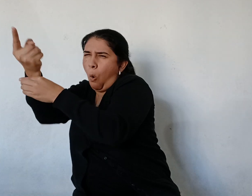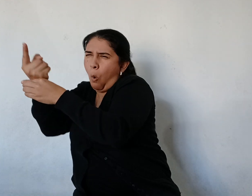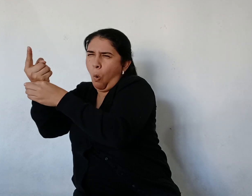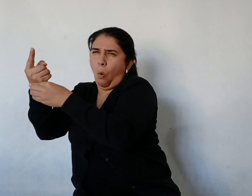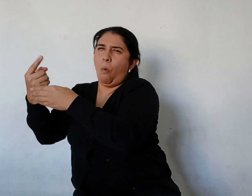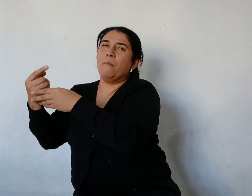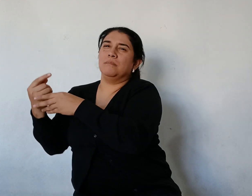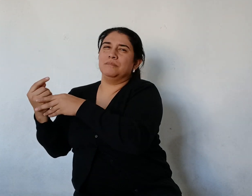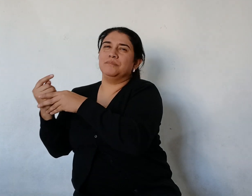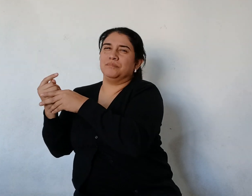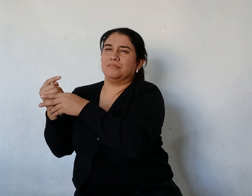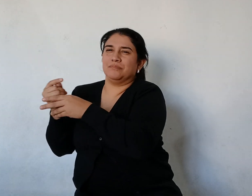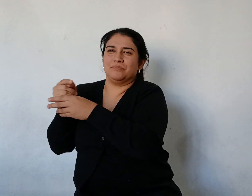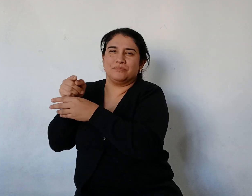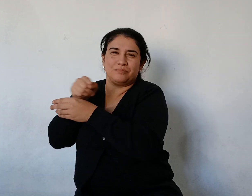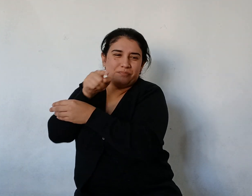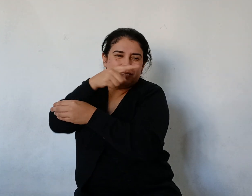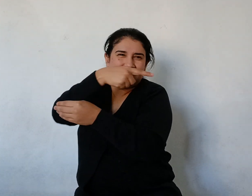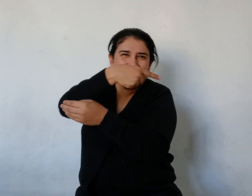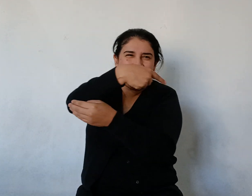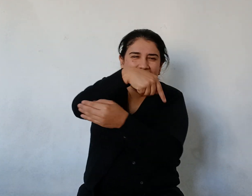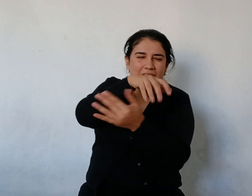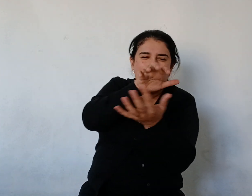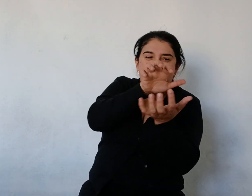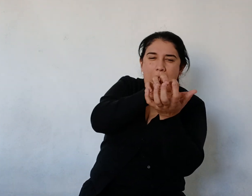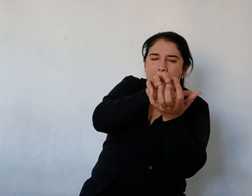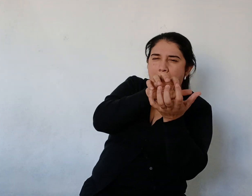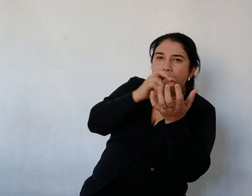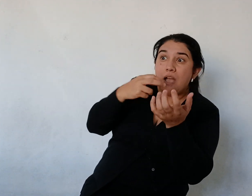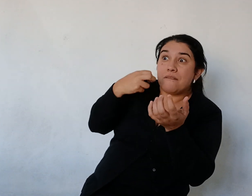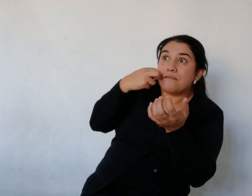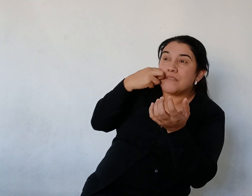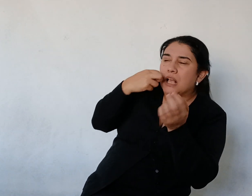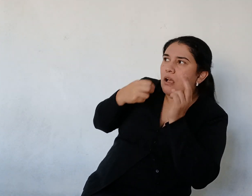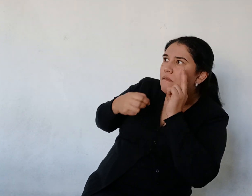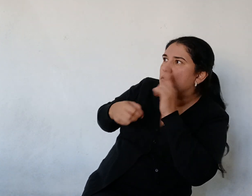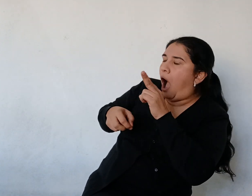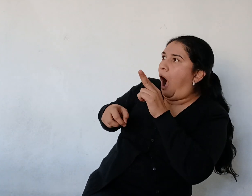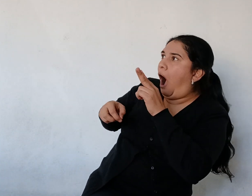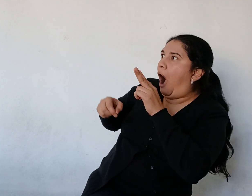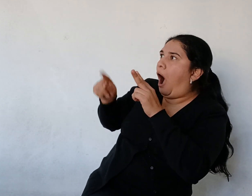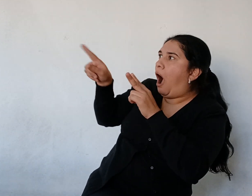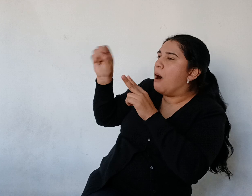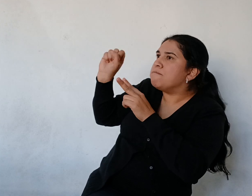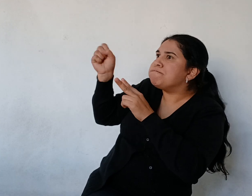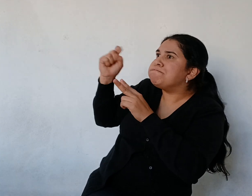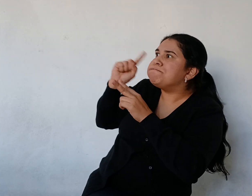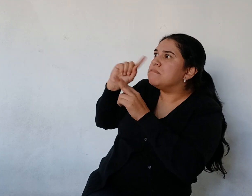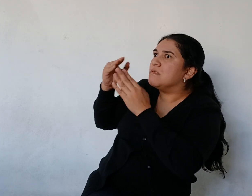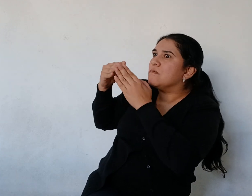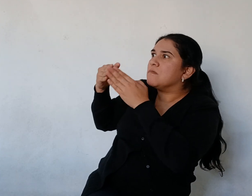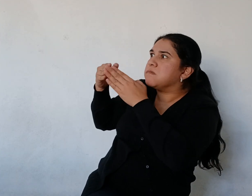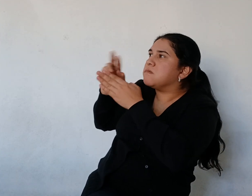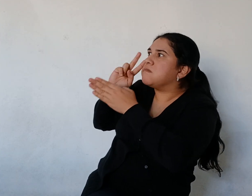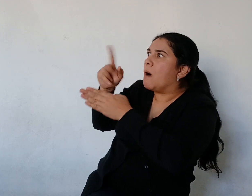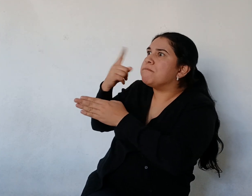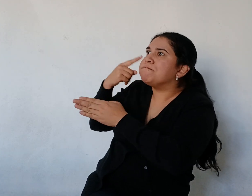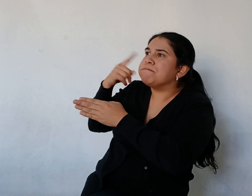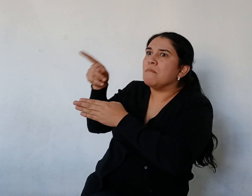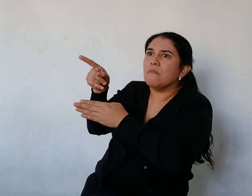vez Hasta el mar Se acordó de repente Y apenas tuvo tiempo De gritar a los otros yacarés Escóndanse bajo el agua